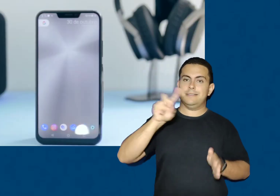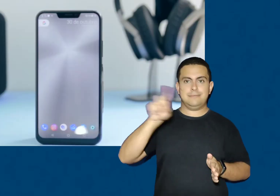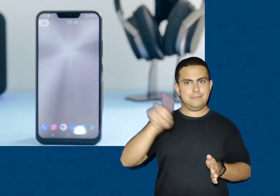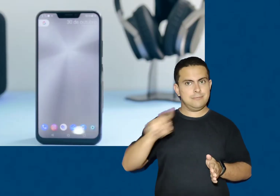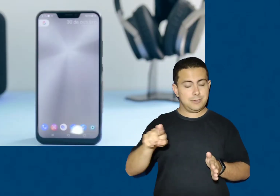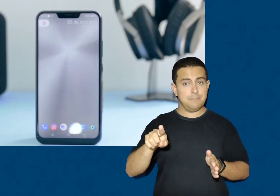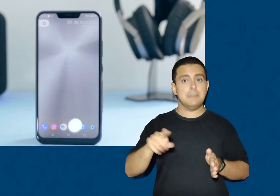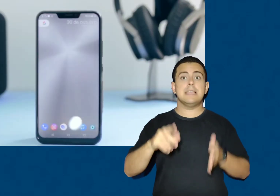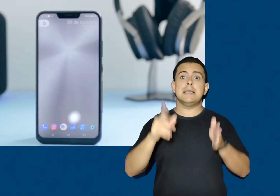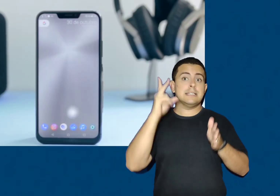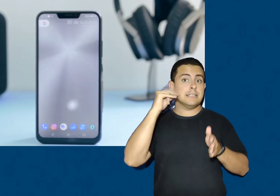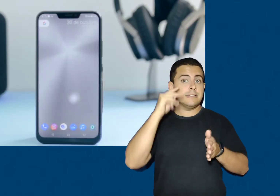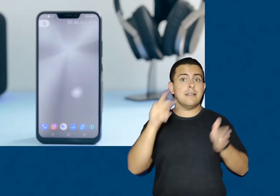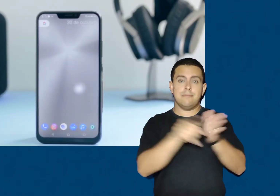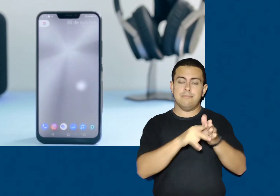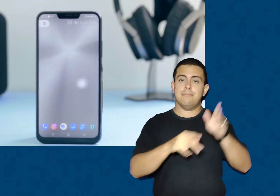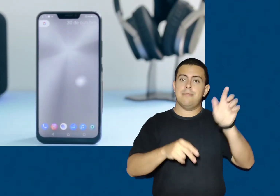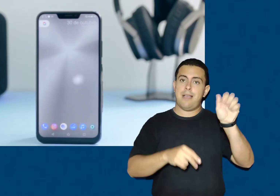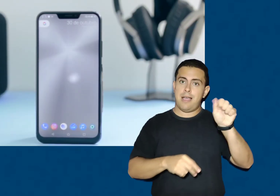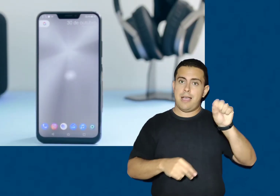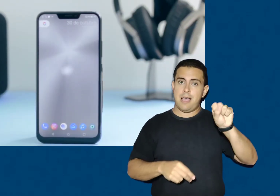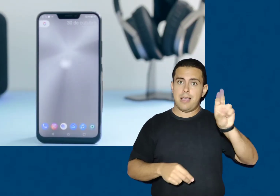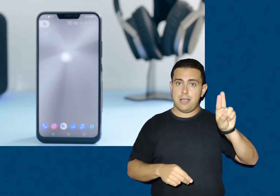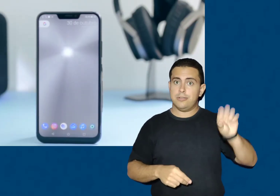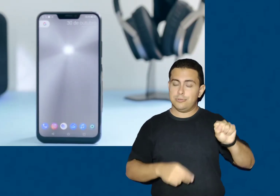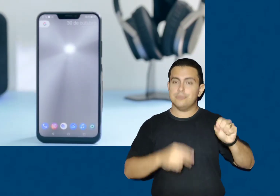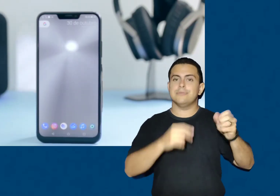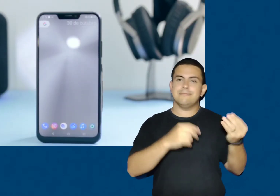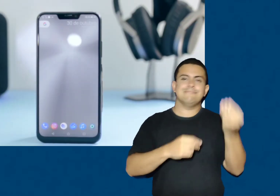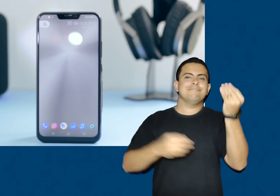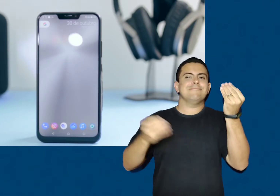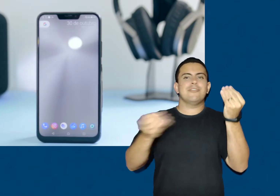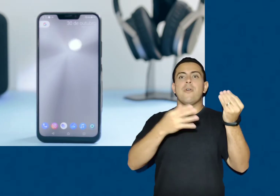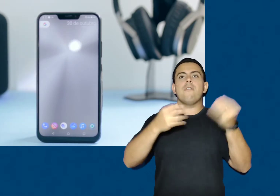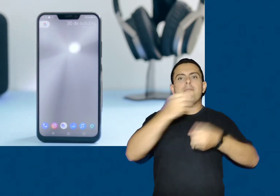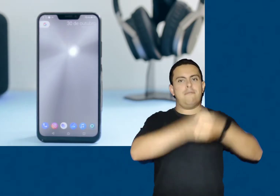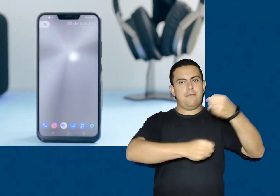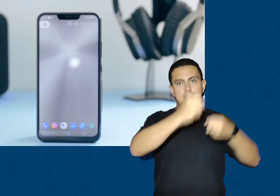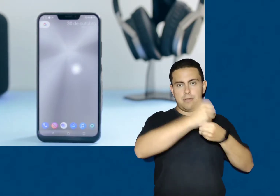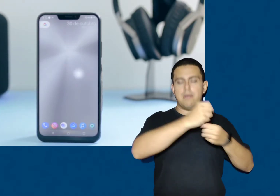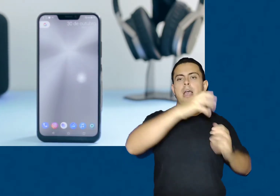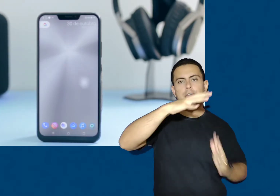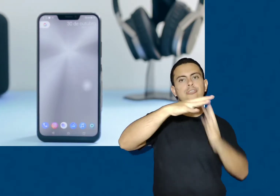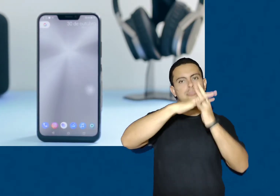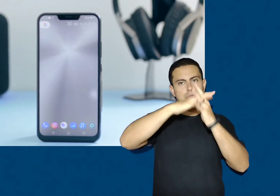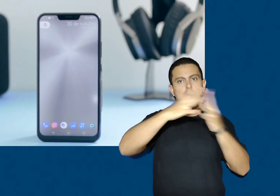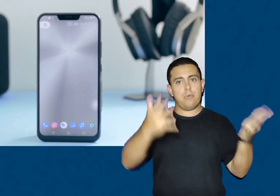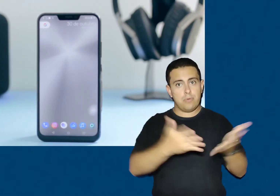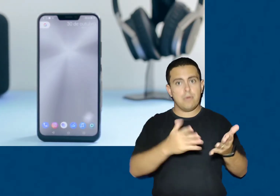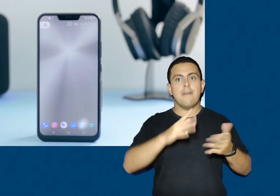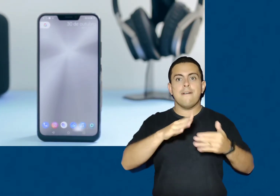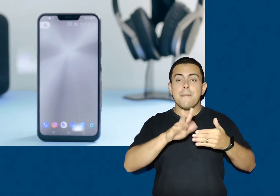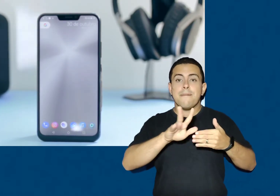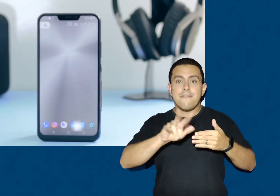smartphone que a Asus lançou no ano passado, é o flagship deles no mercado atualmente. Logo, logo o Zenfone 6 está chegando aí,